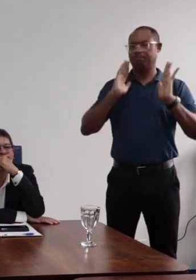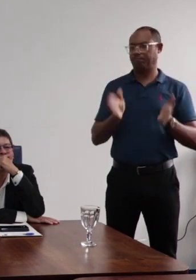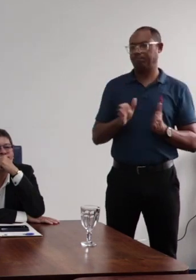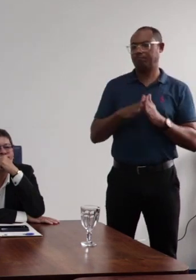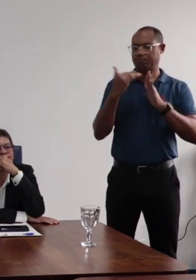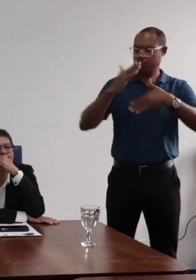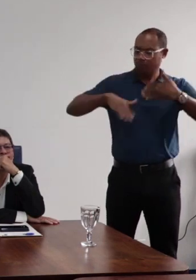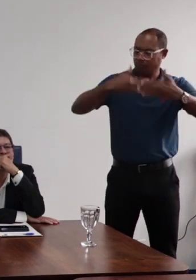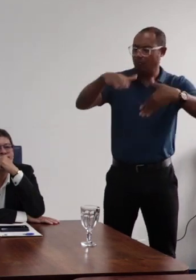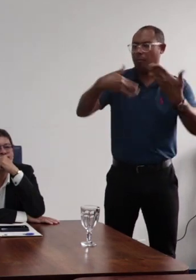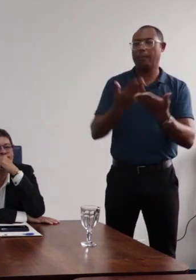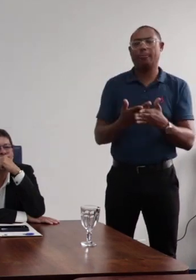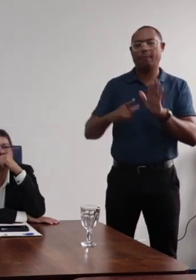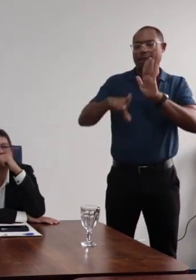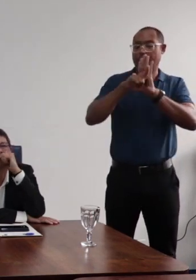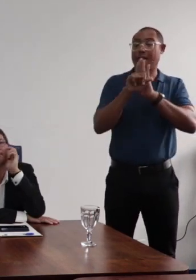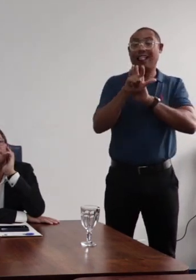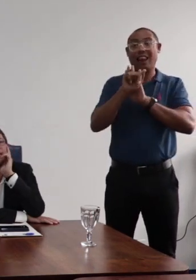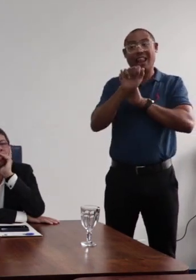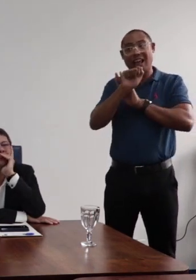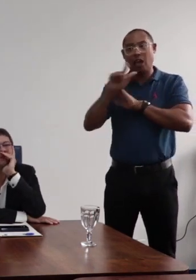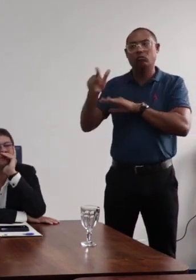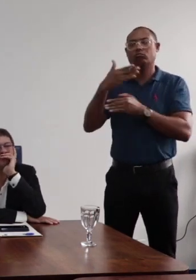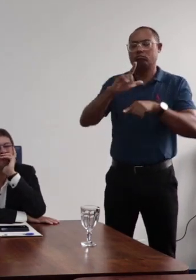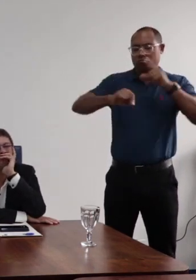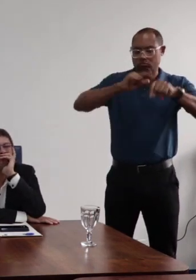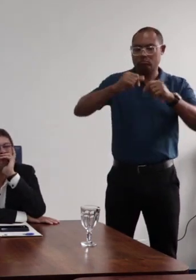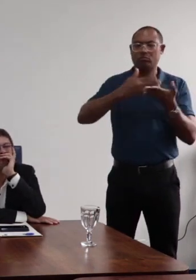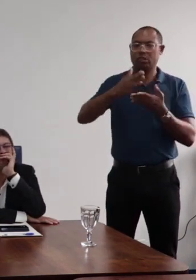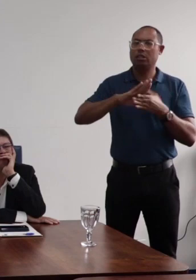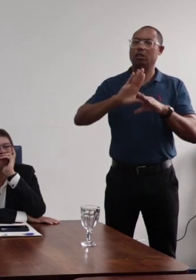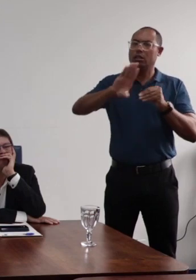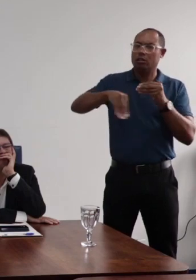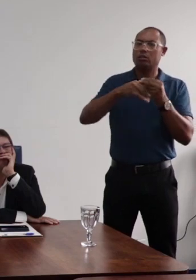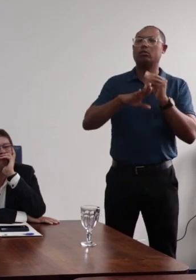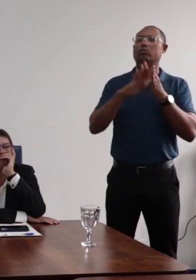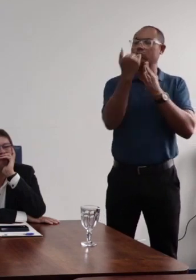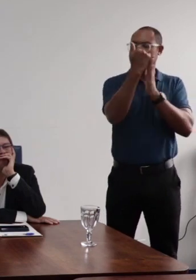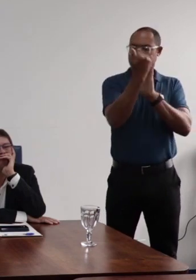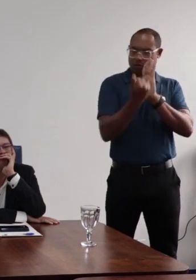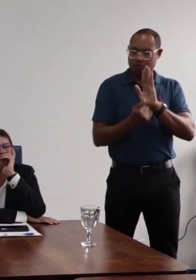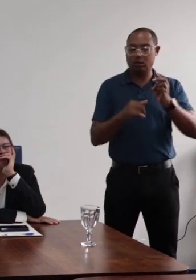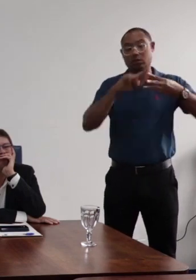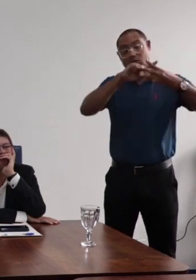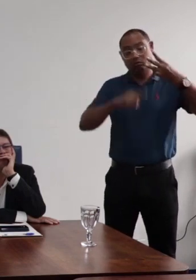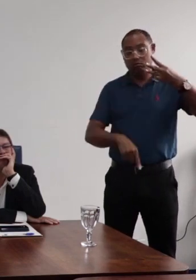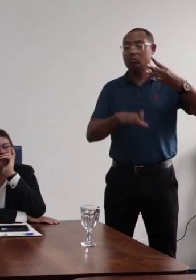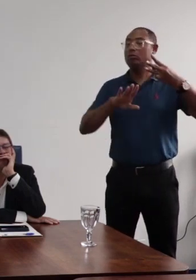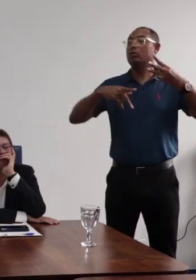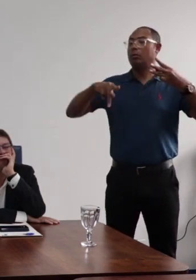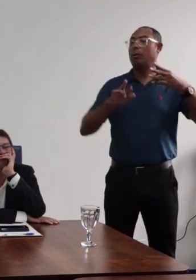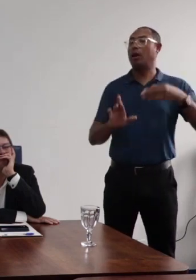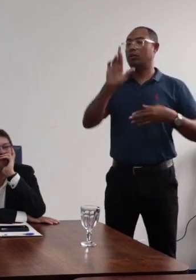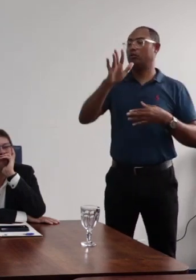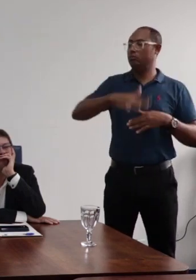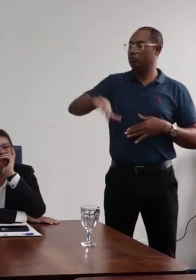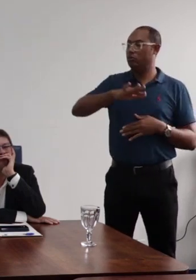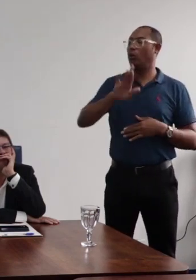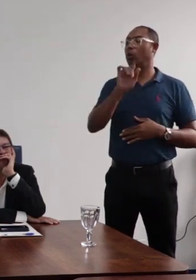a legalidade da escolha na composição da lista 13, que é o nosso